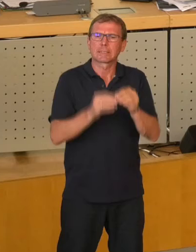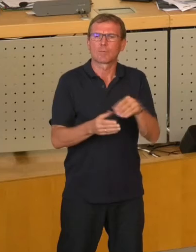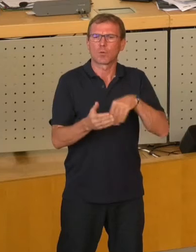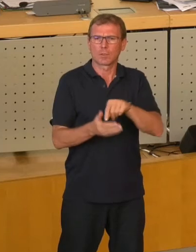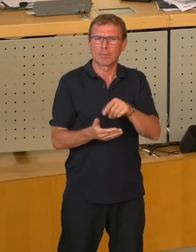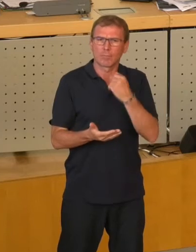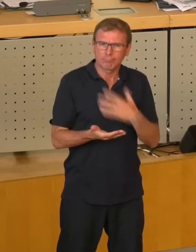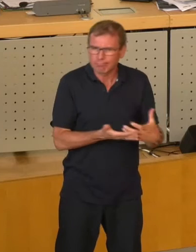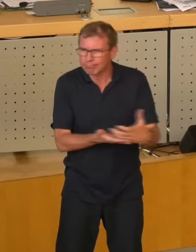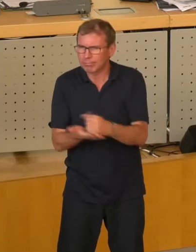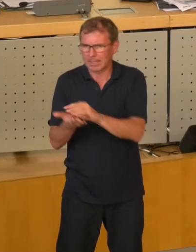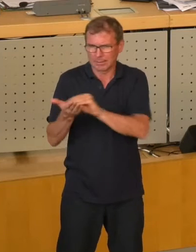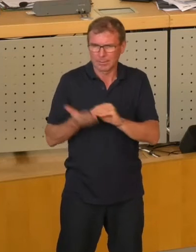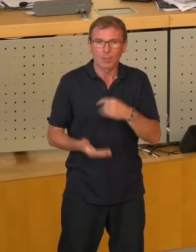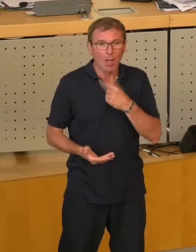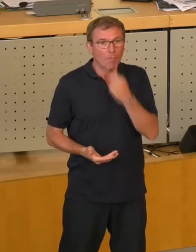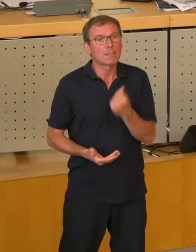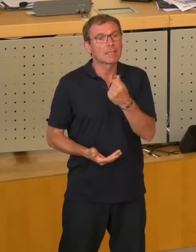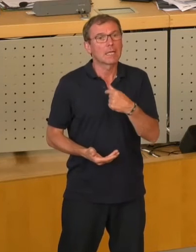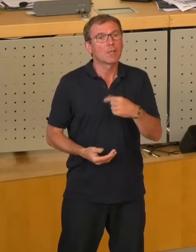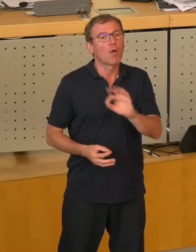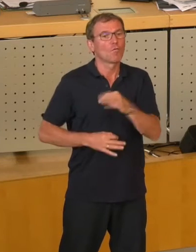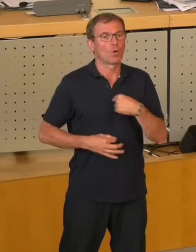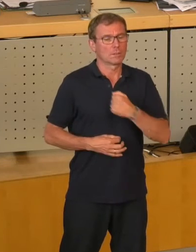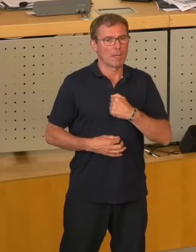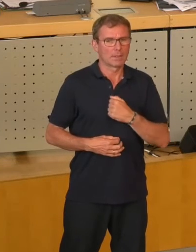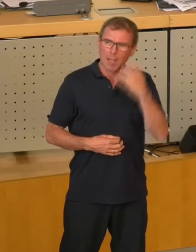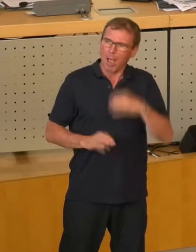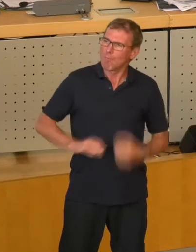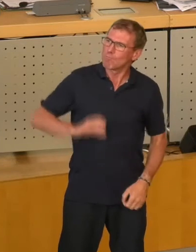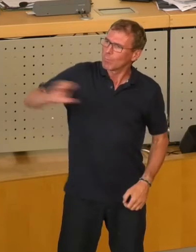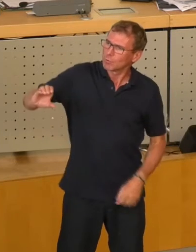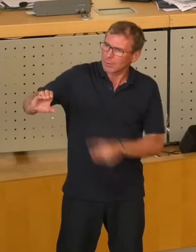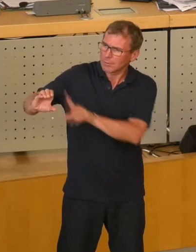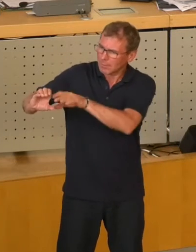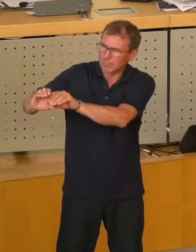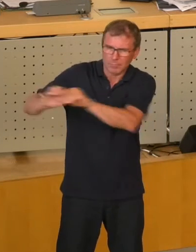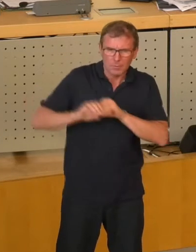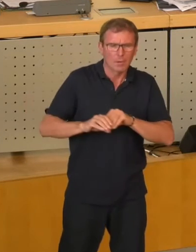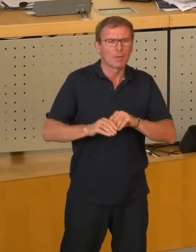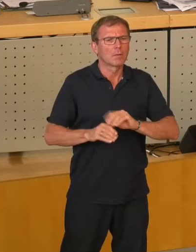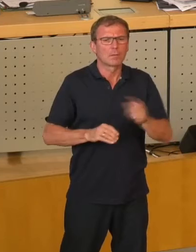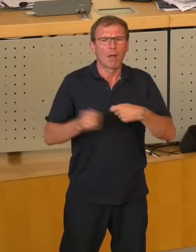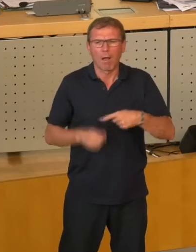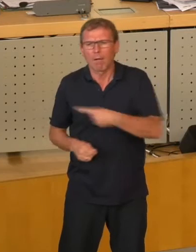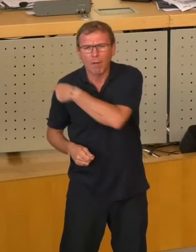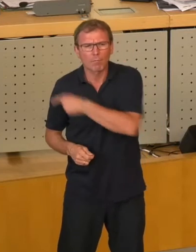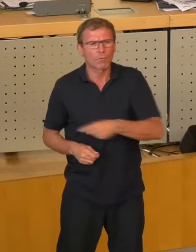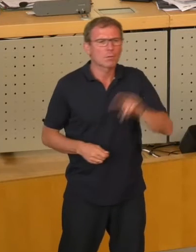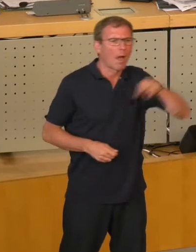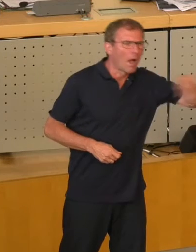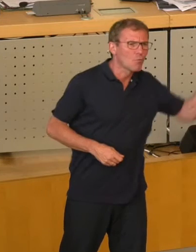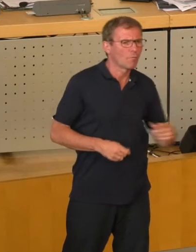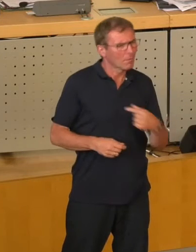und die wollen wir natürlich hier alleine für uns behalten und nicht nach München oder sonst wohin nach Frankfurt oder nach Hannover zur TÜGA schicken.